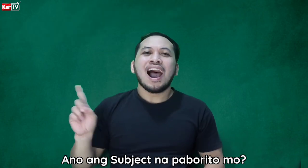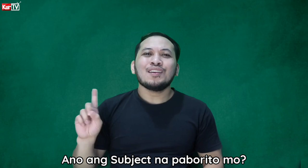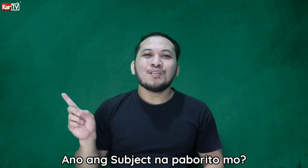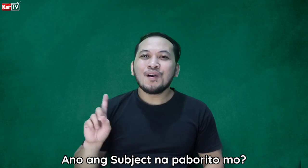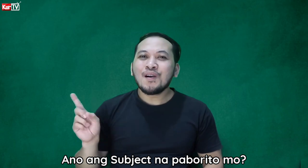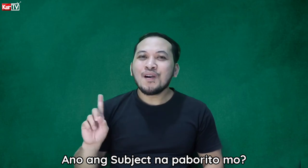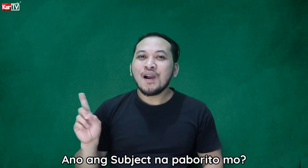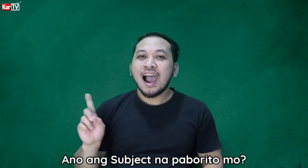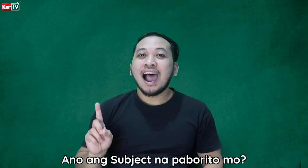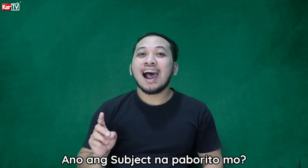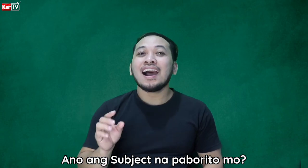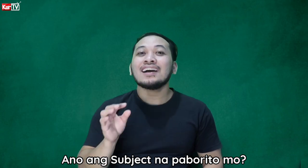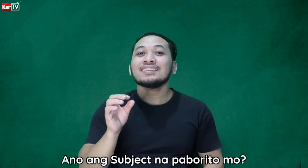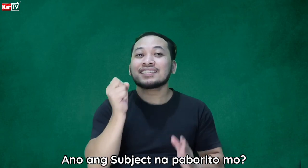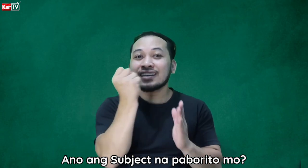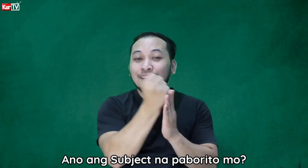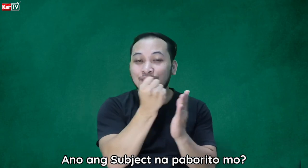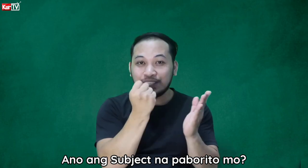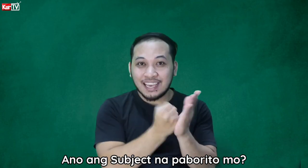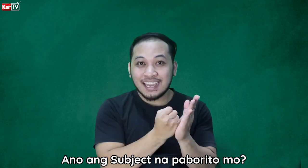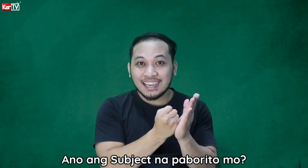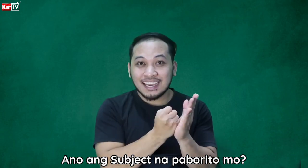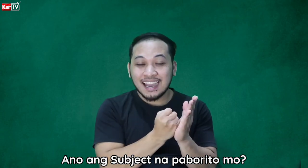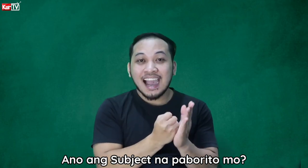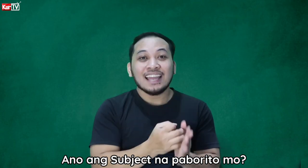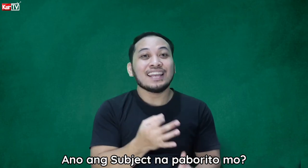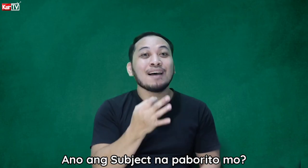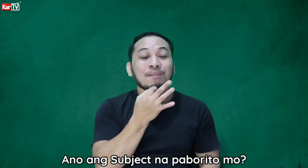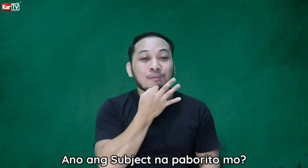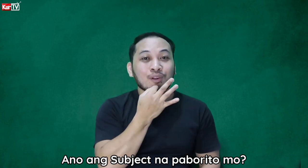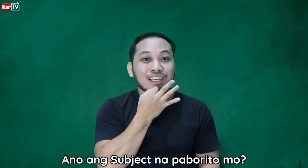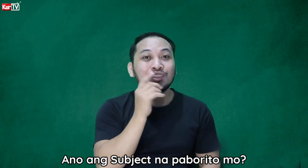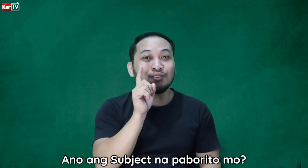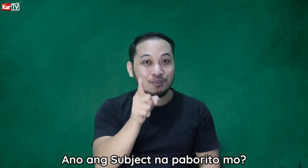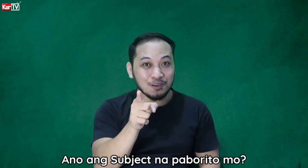Ano ang subject na paborito mo?